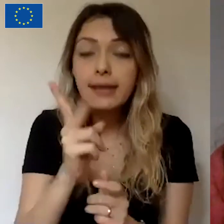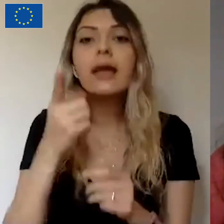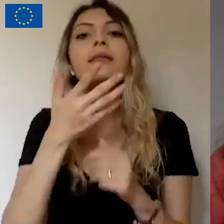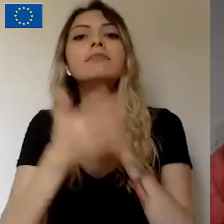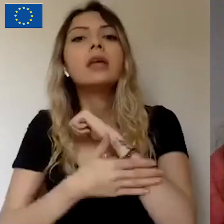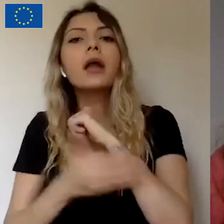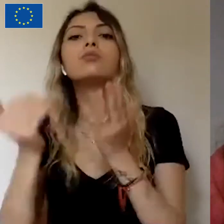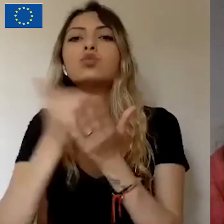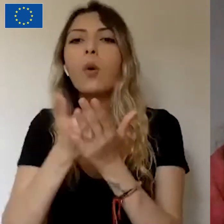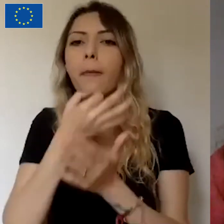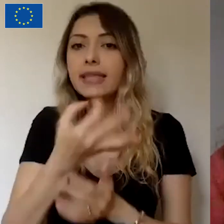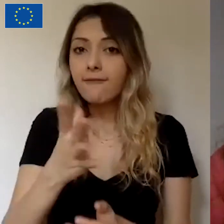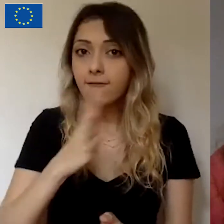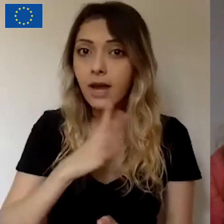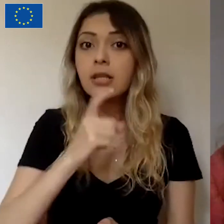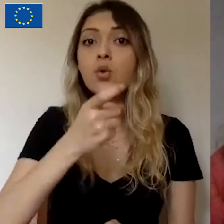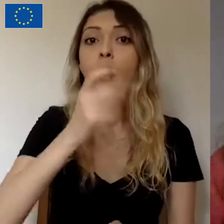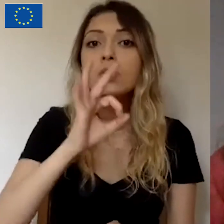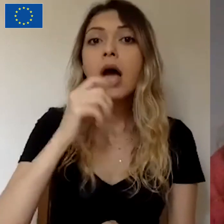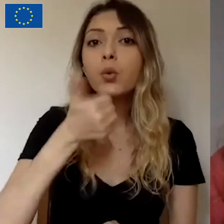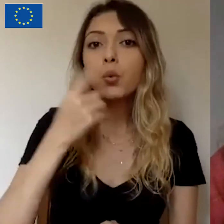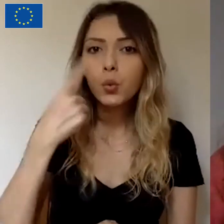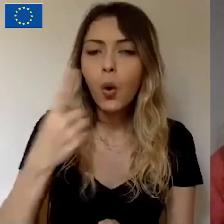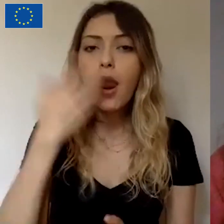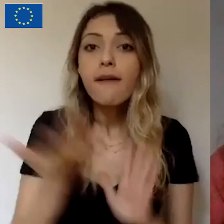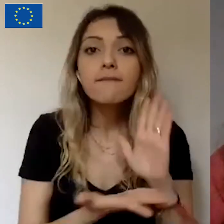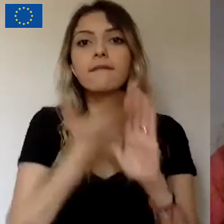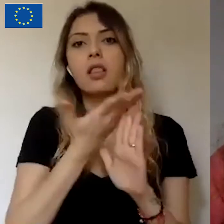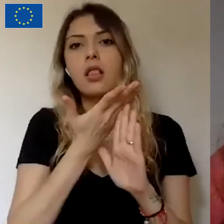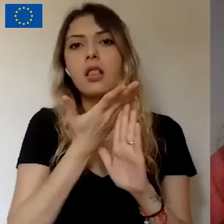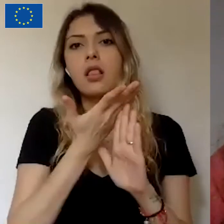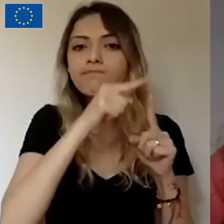90 günlük maksimum süreyle